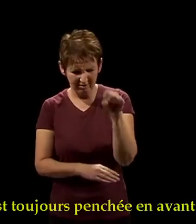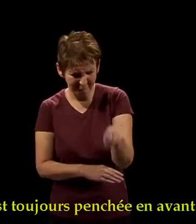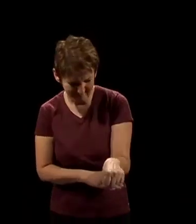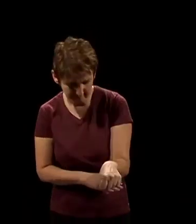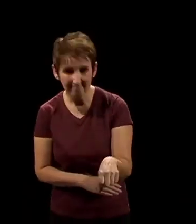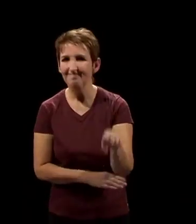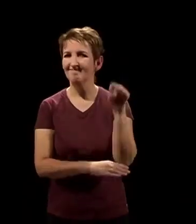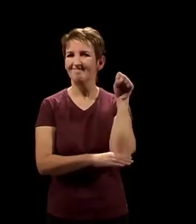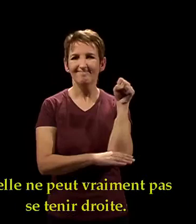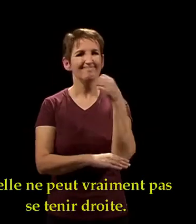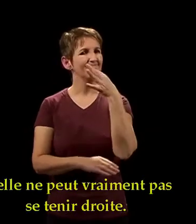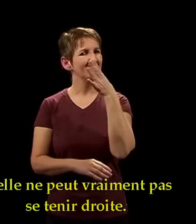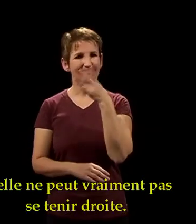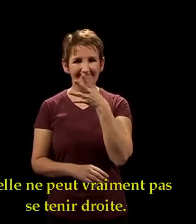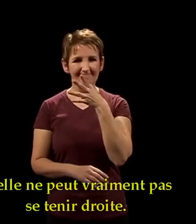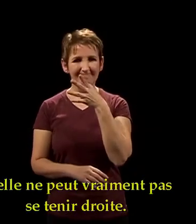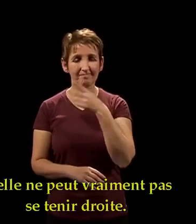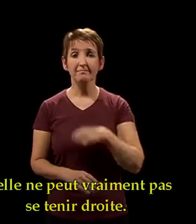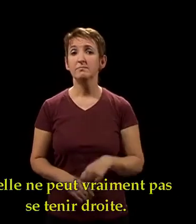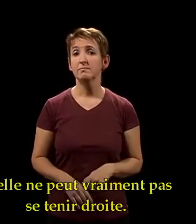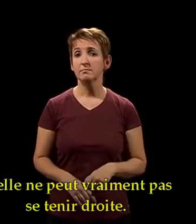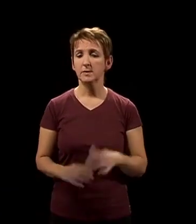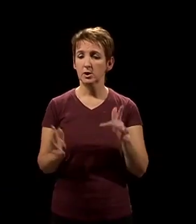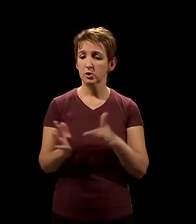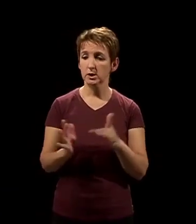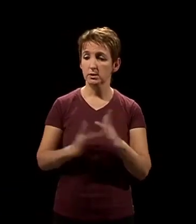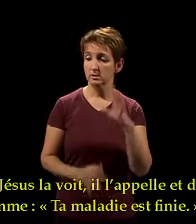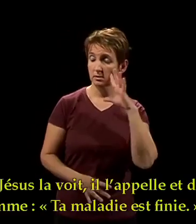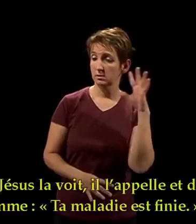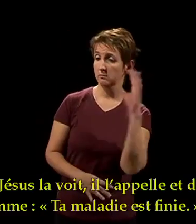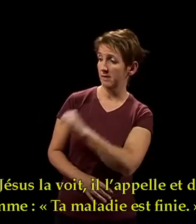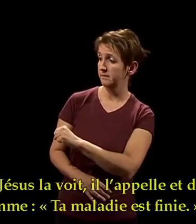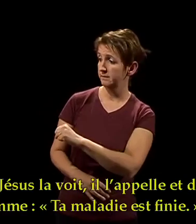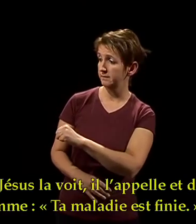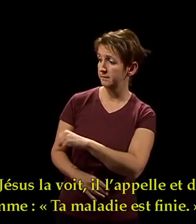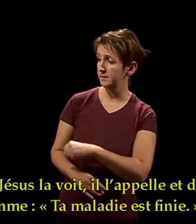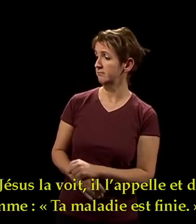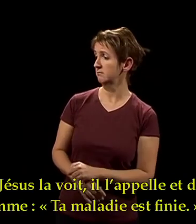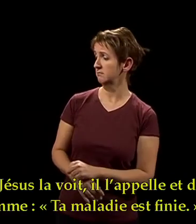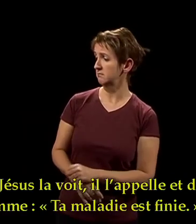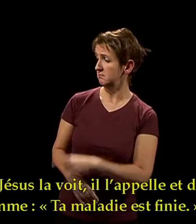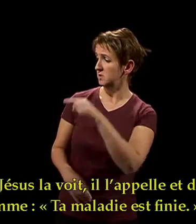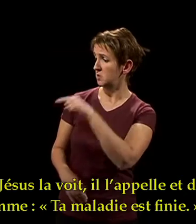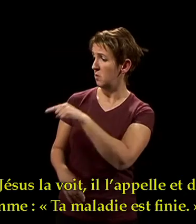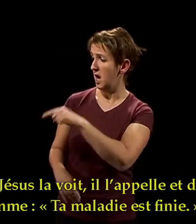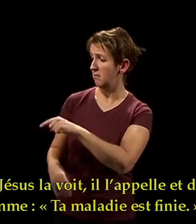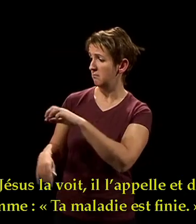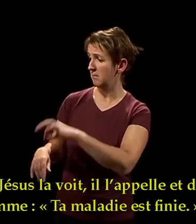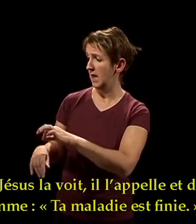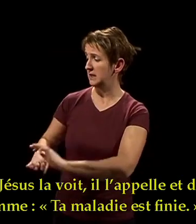Elle est toujours penchée en avant et elle ne peut vraiment pas se tenir droite. Quand Jésus la voit, il l'appelle et